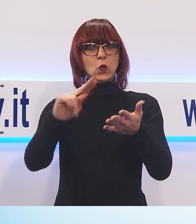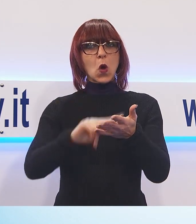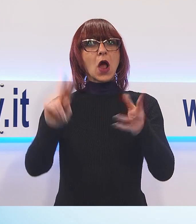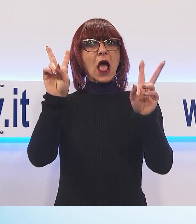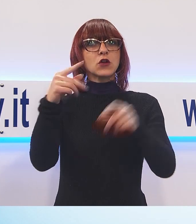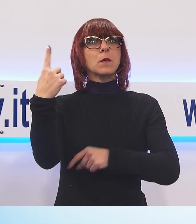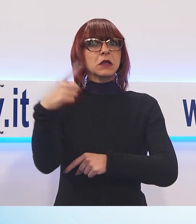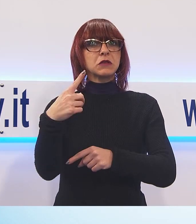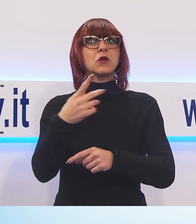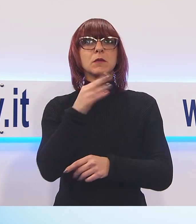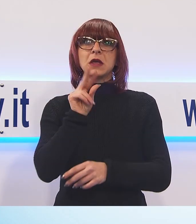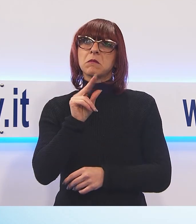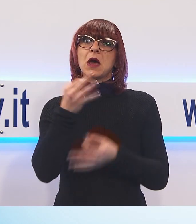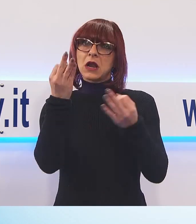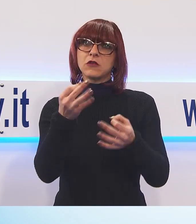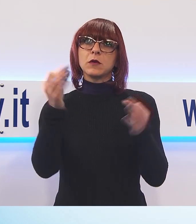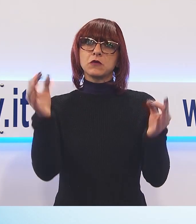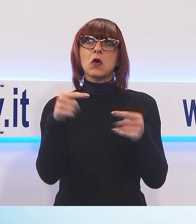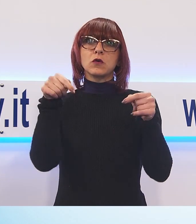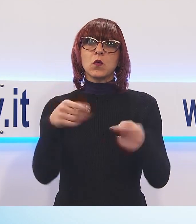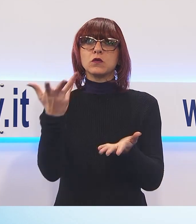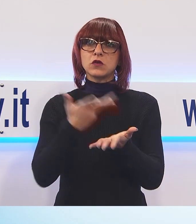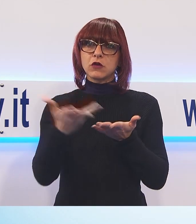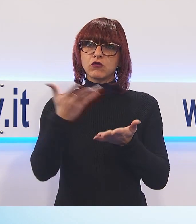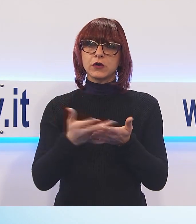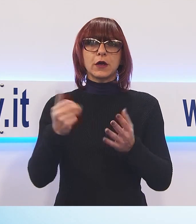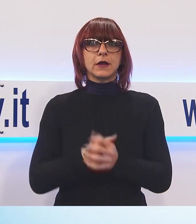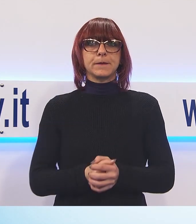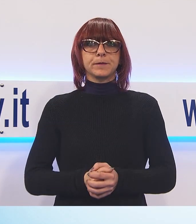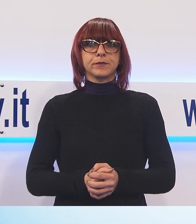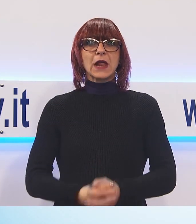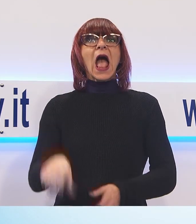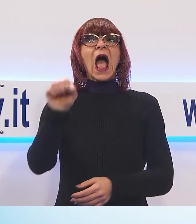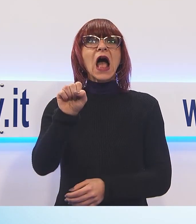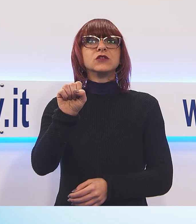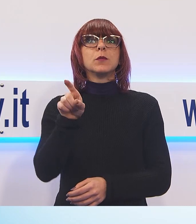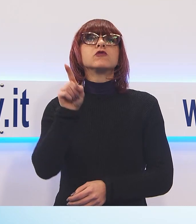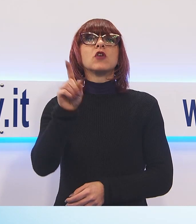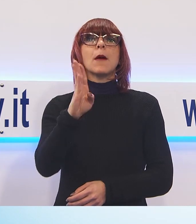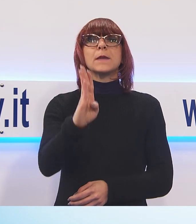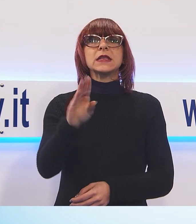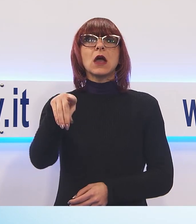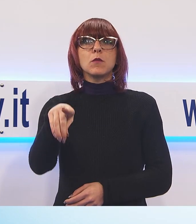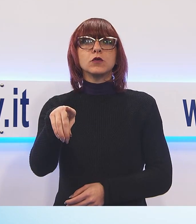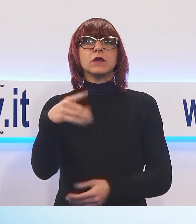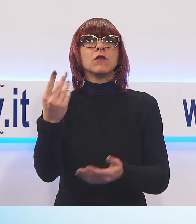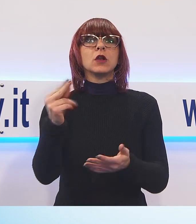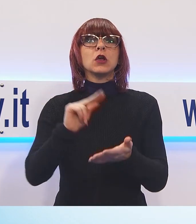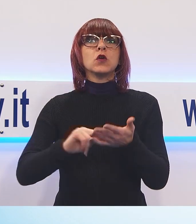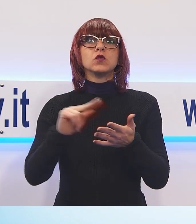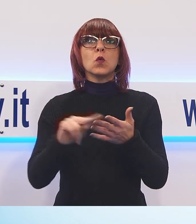ricorrente nel corso di questa edizione. Partiamo da Alto Pascio, da Badia Pozzeveri, una scuola tutta nuova per Badia.